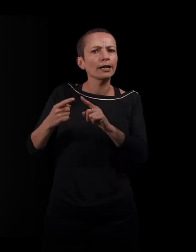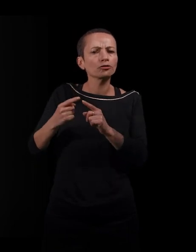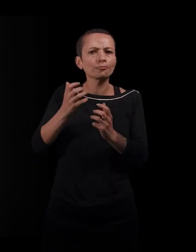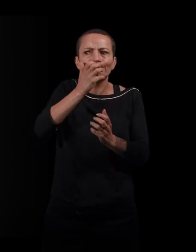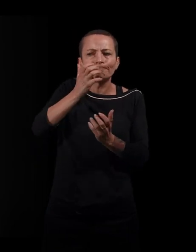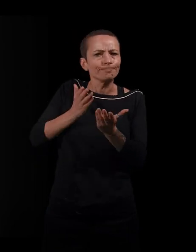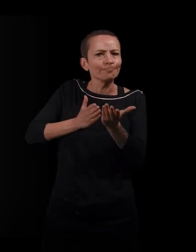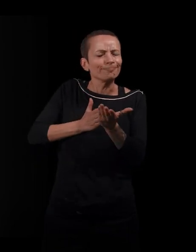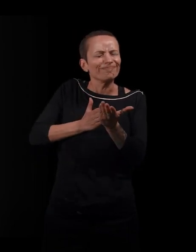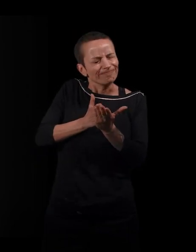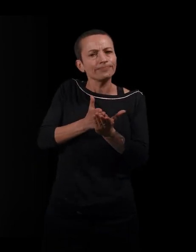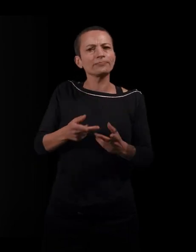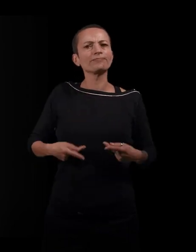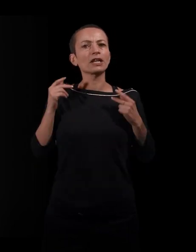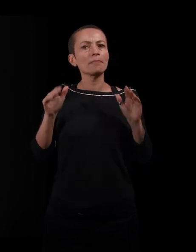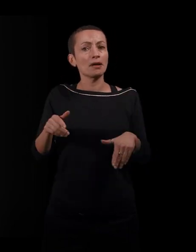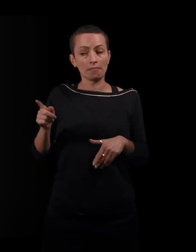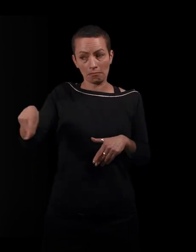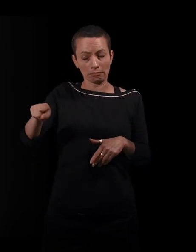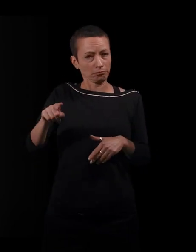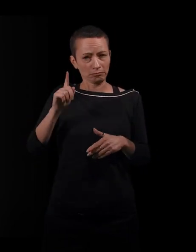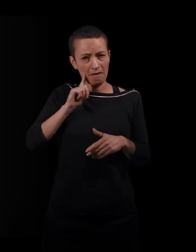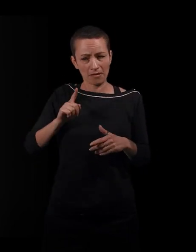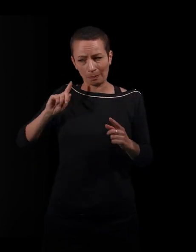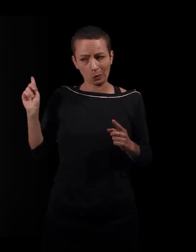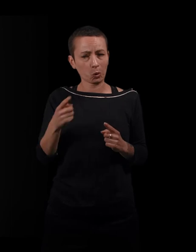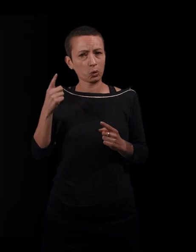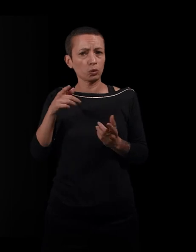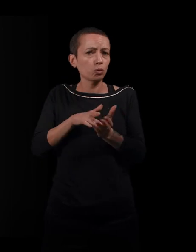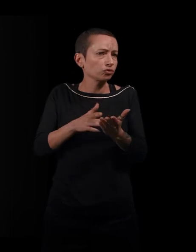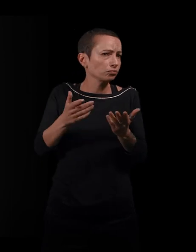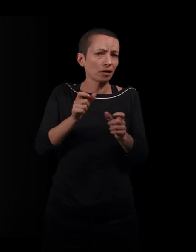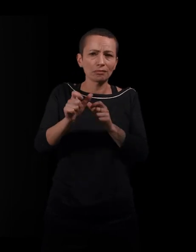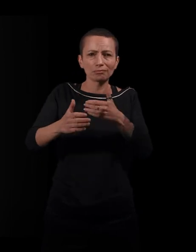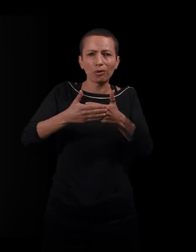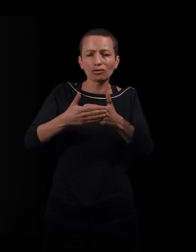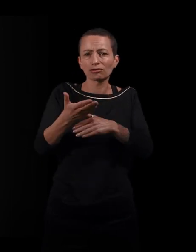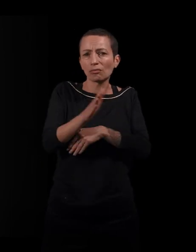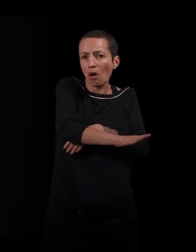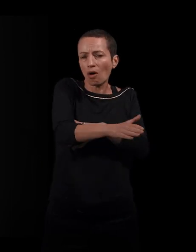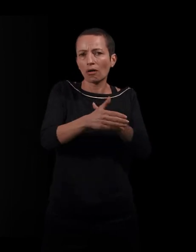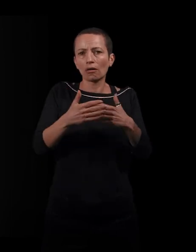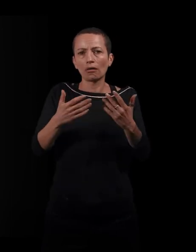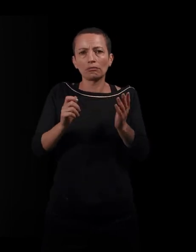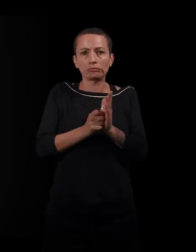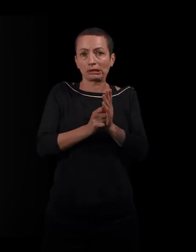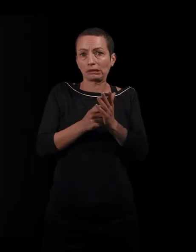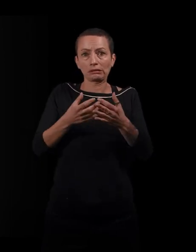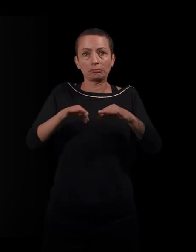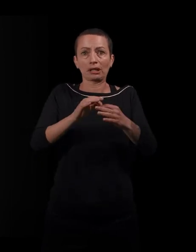les femmes dont je parle, elles ont vécu la mort de leurs proches, la mort tragique de leurs proches, que ce soit au lieu d'origine ou en